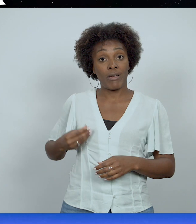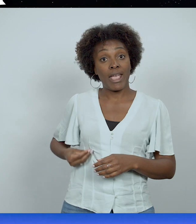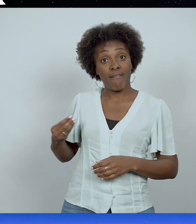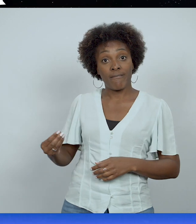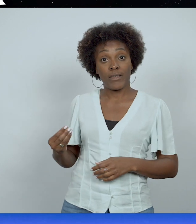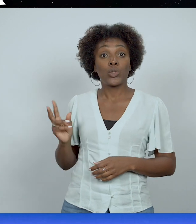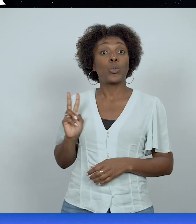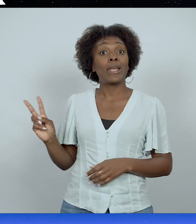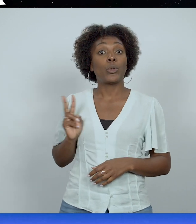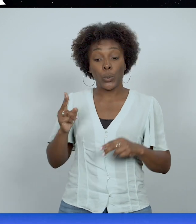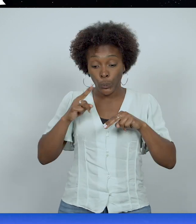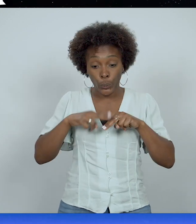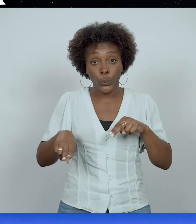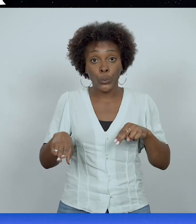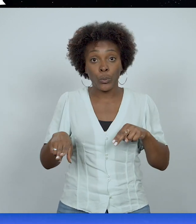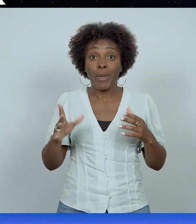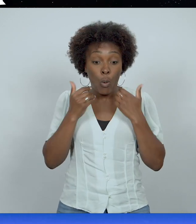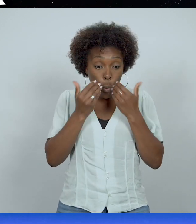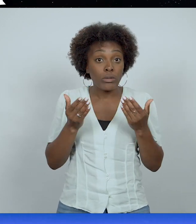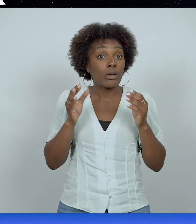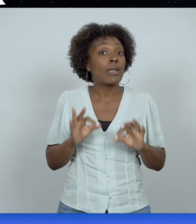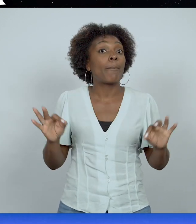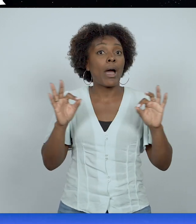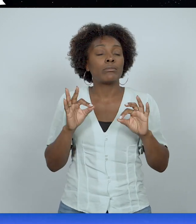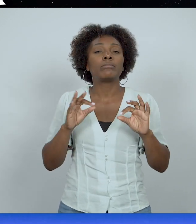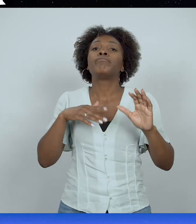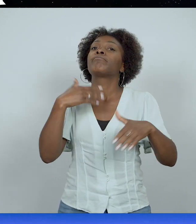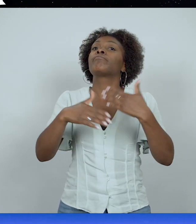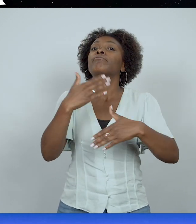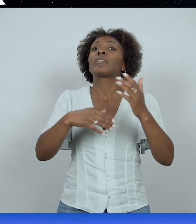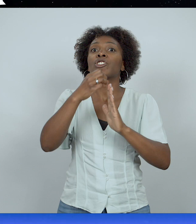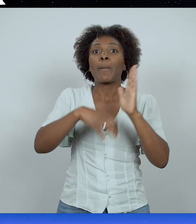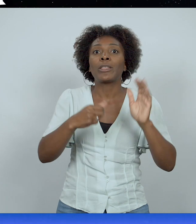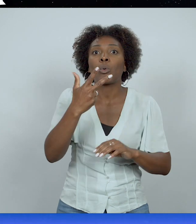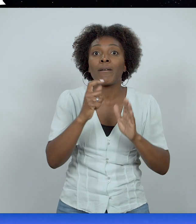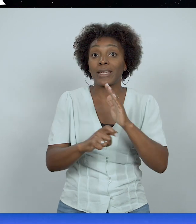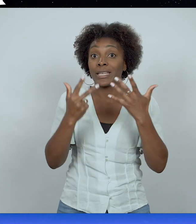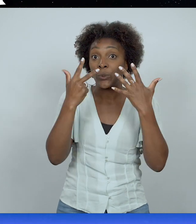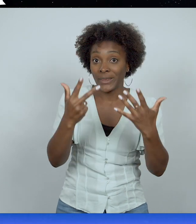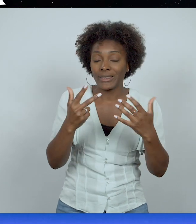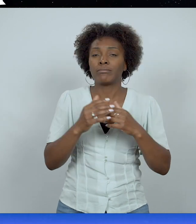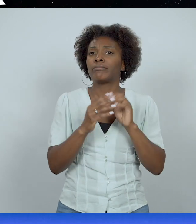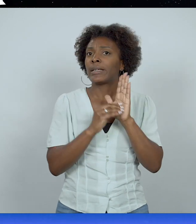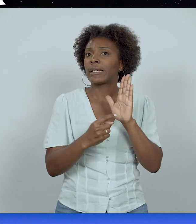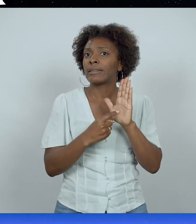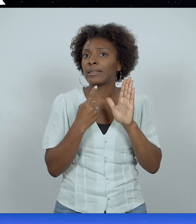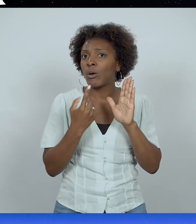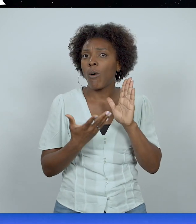les deux nus, et ils n'en avaient pas honte. » Et plus tard, au chapitre 3, verset 8, il est écrit « Quand ils